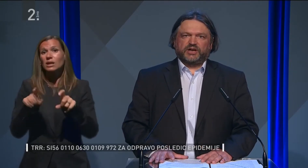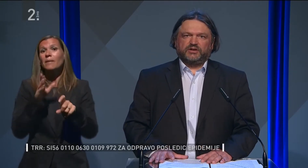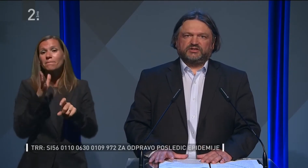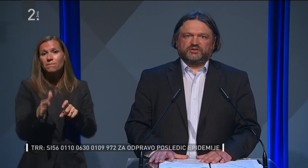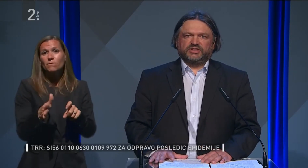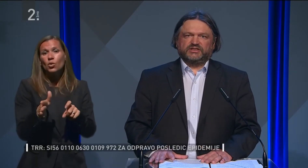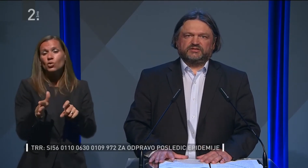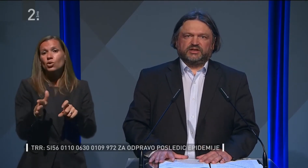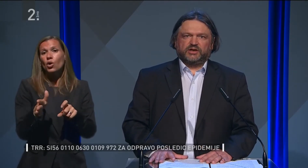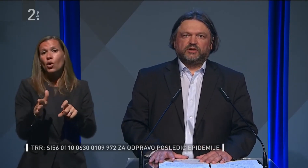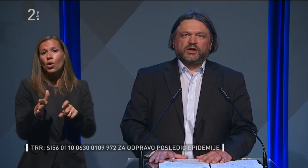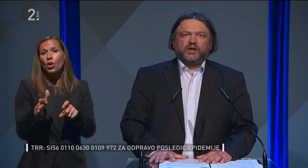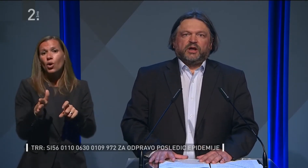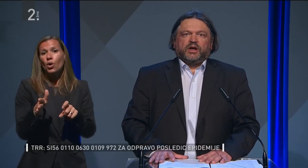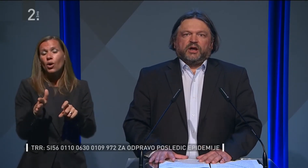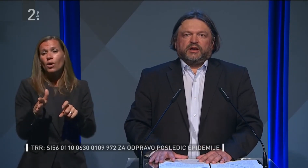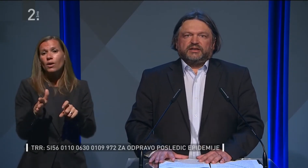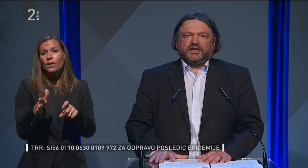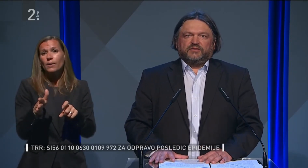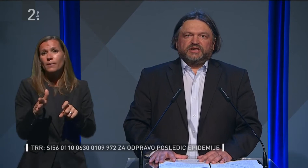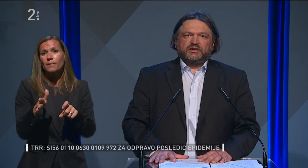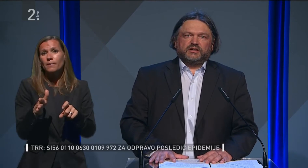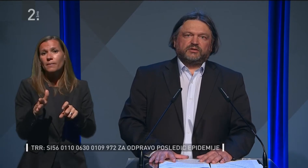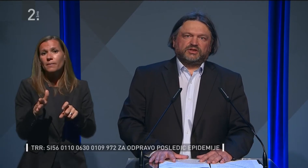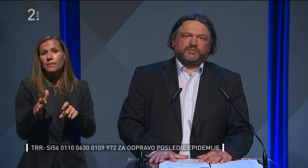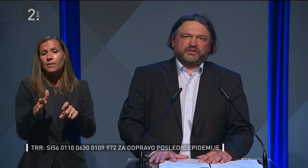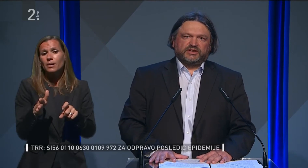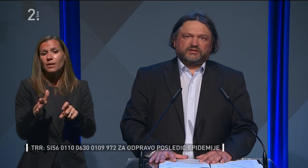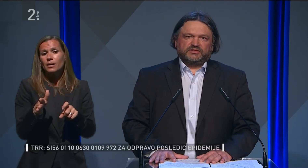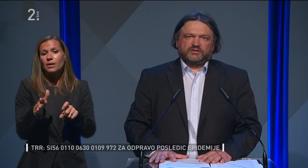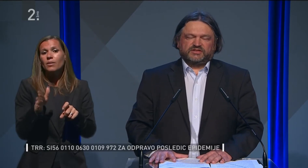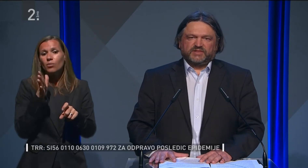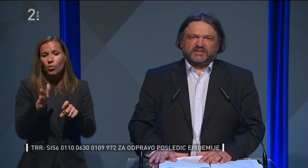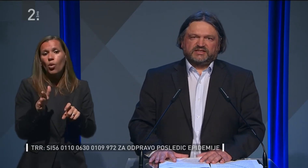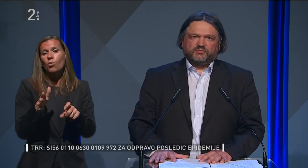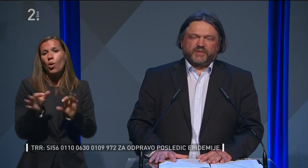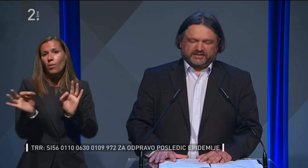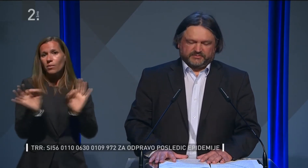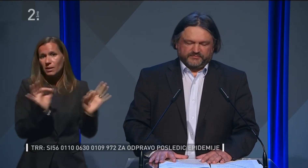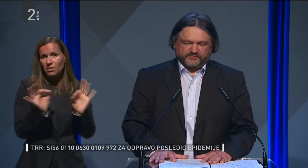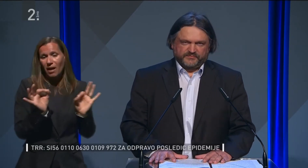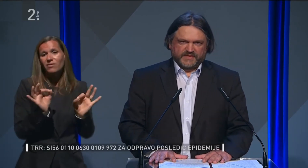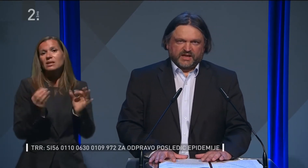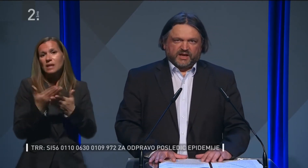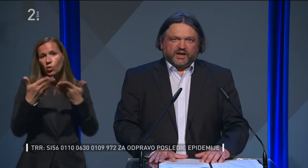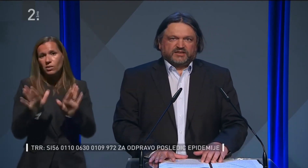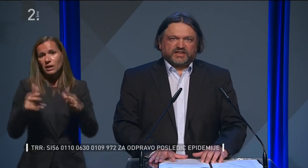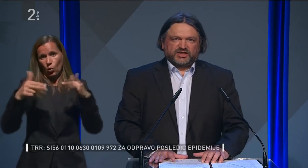navodilih pripravljajo za otprti ostanov in dela v njih, kot je predvideno z 18. petim.